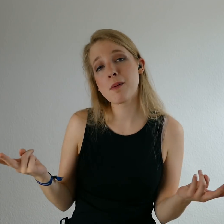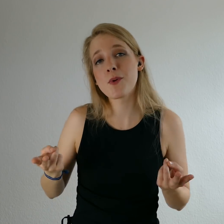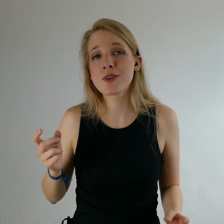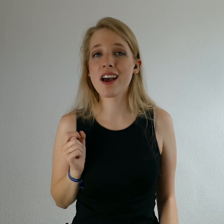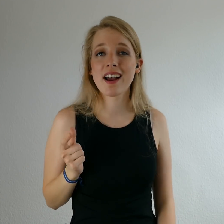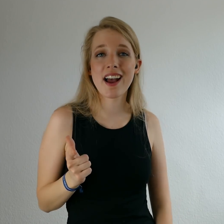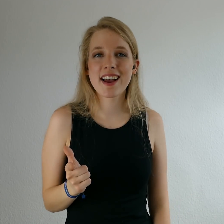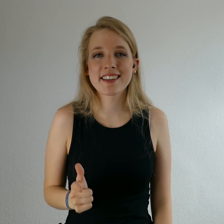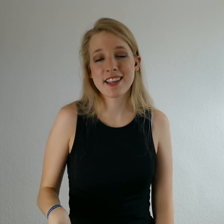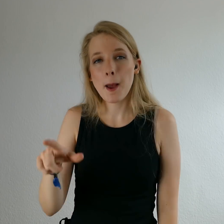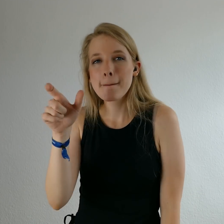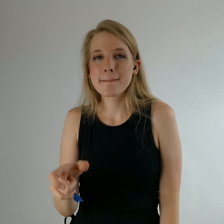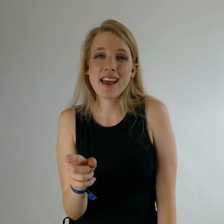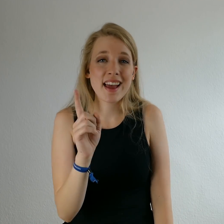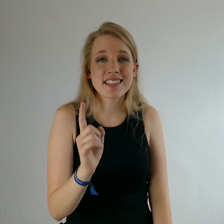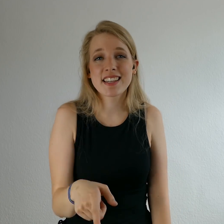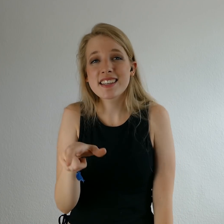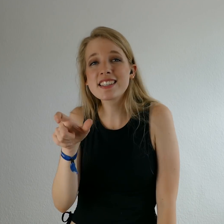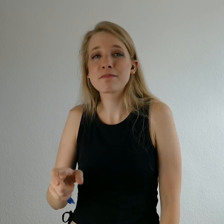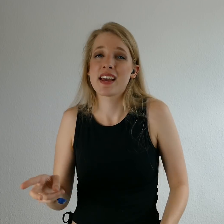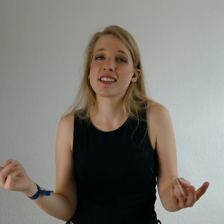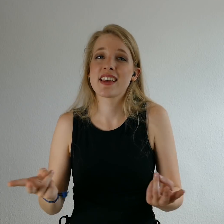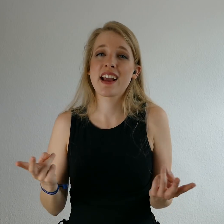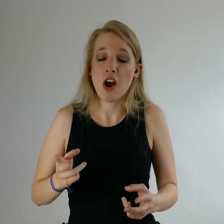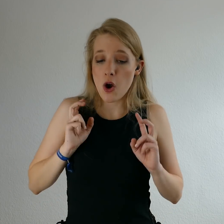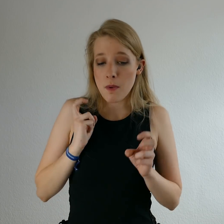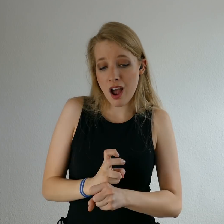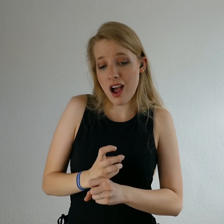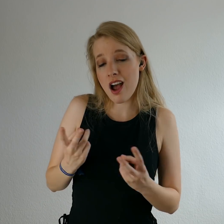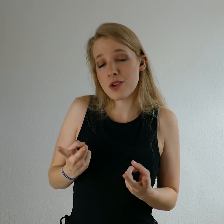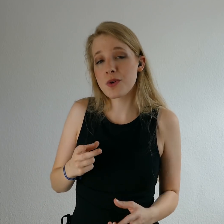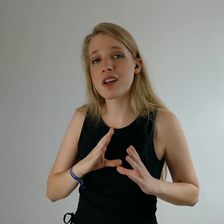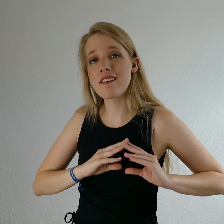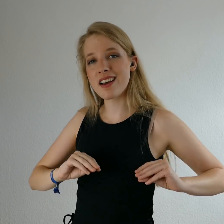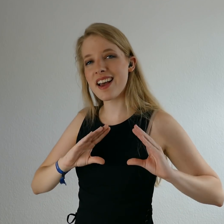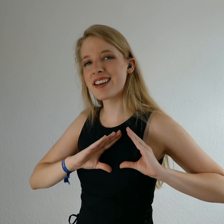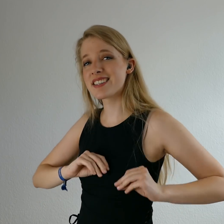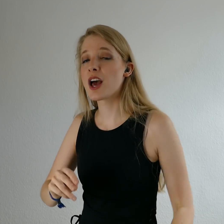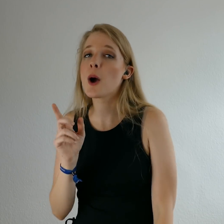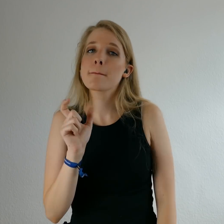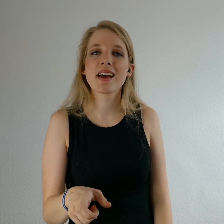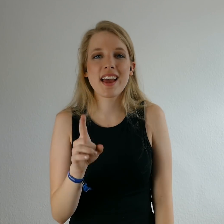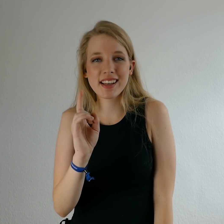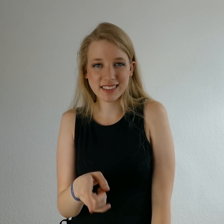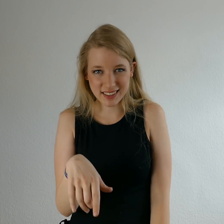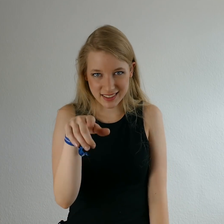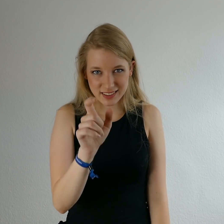oder reiß Mensch ist Mensch Egal ob hart oder weiß Mensch ist